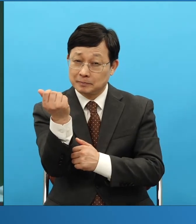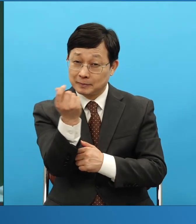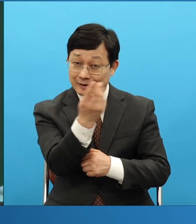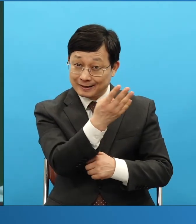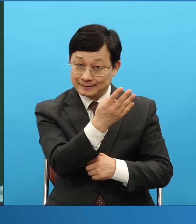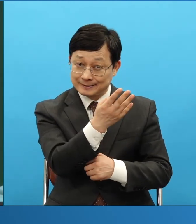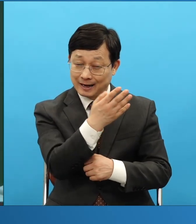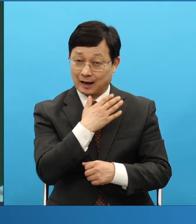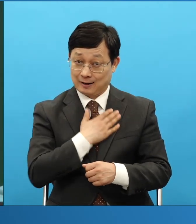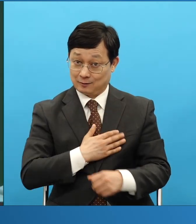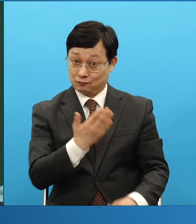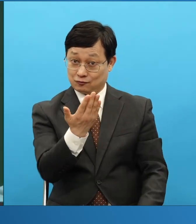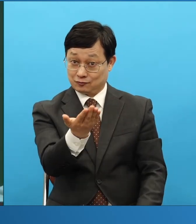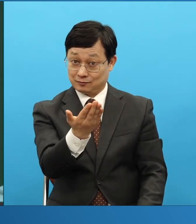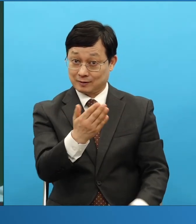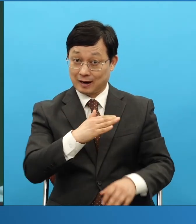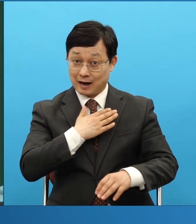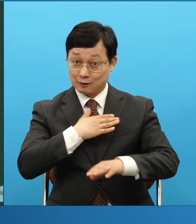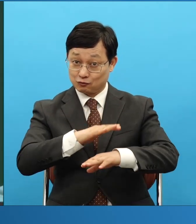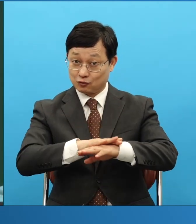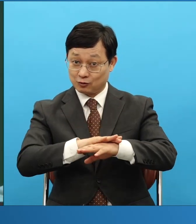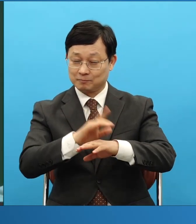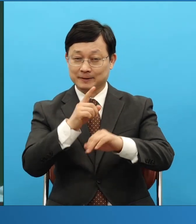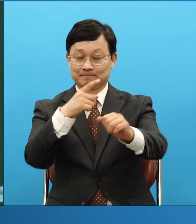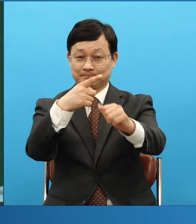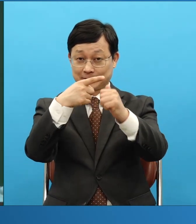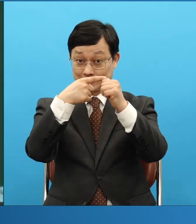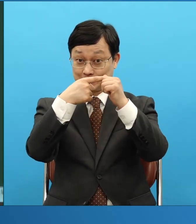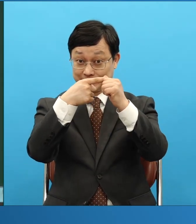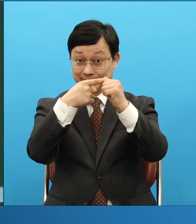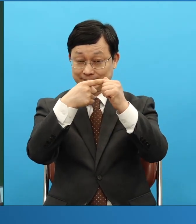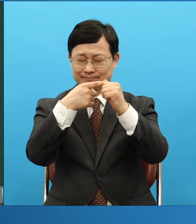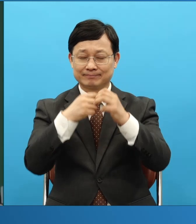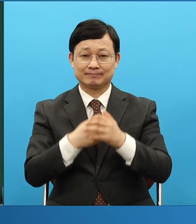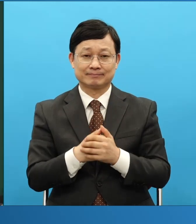첫째 뭐가 오는 거니까 램닛에게 고난이 올 수 있어요